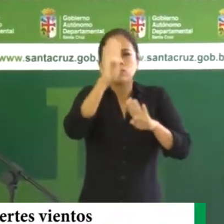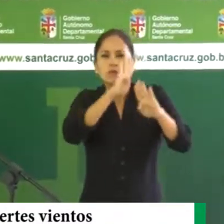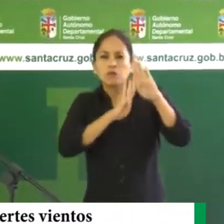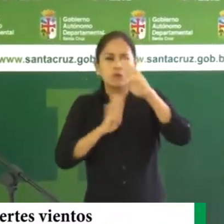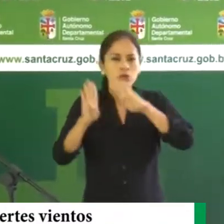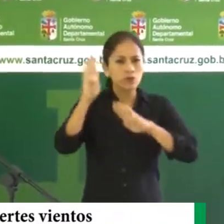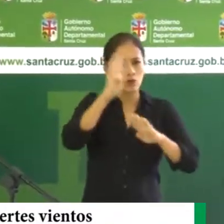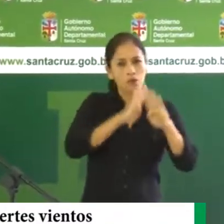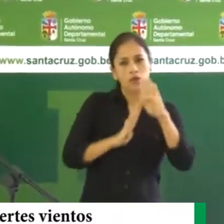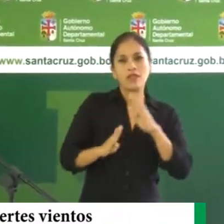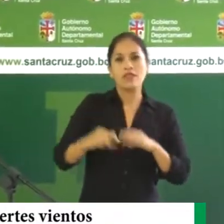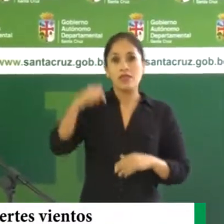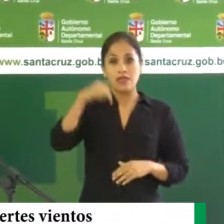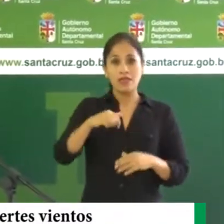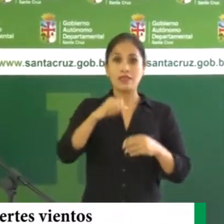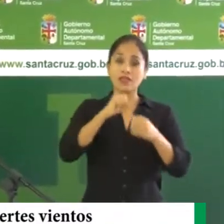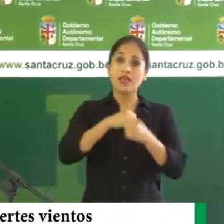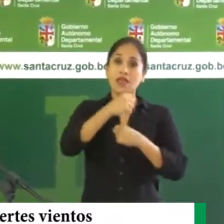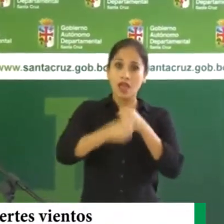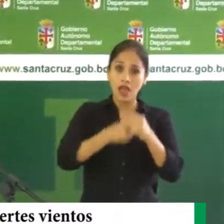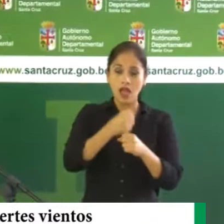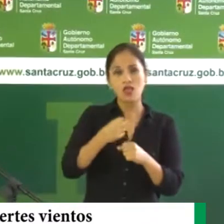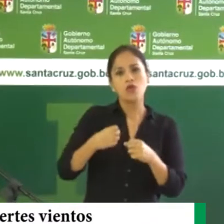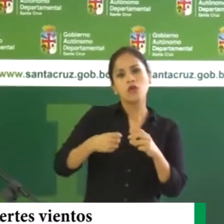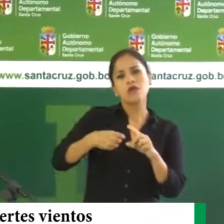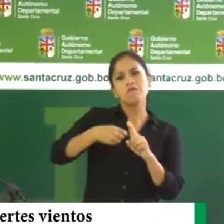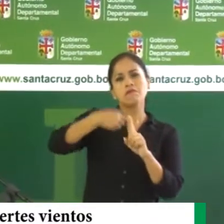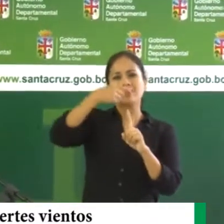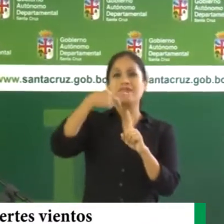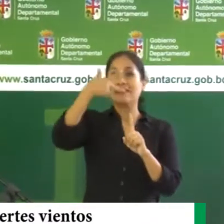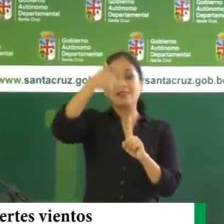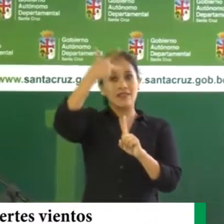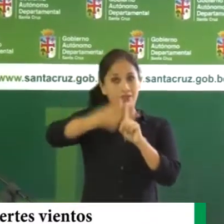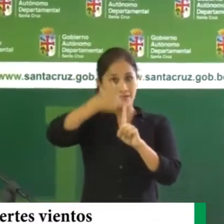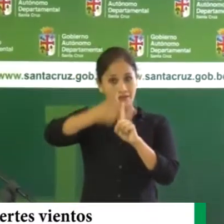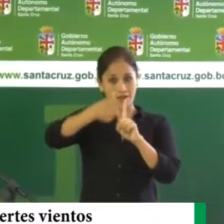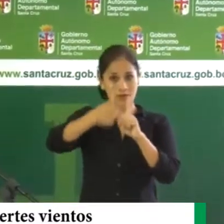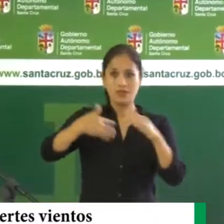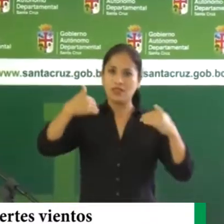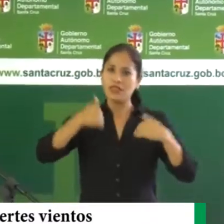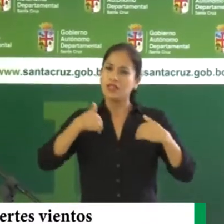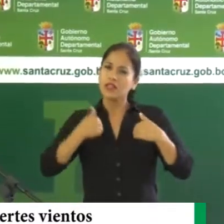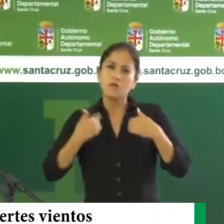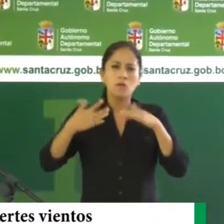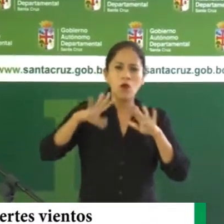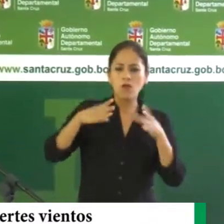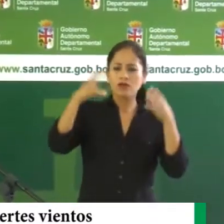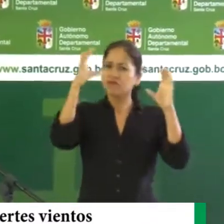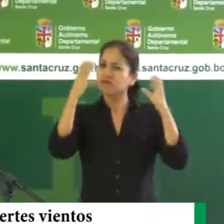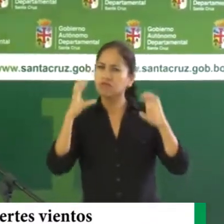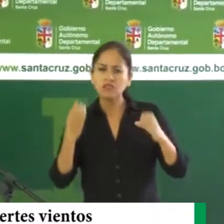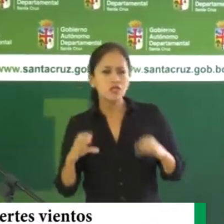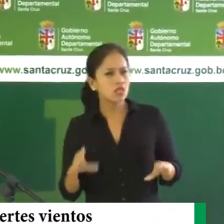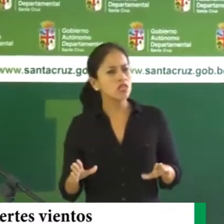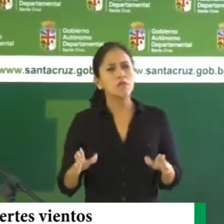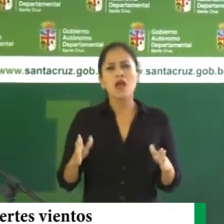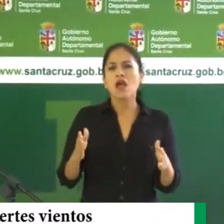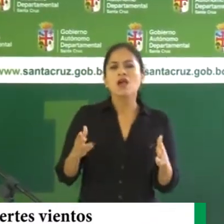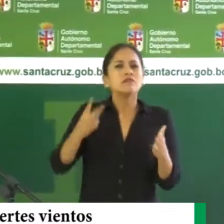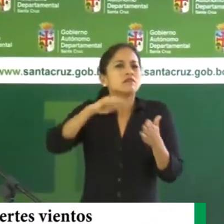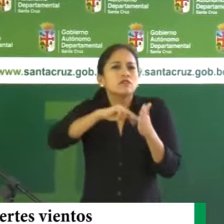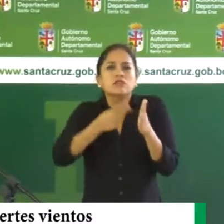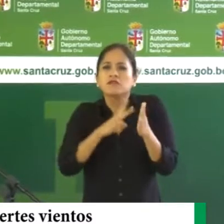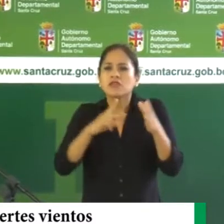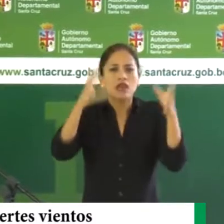para este año nosotros, para este trimestre, abril, mayo y junio, tenemos las tendencias climáticas también, donde se